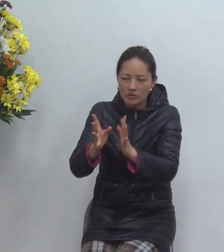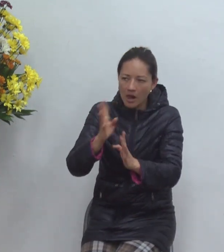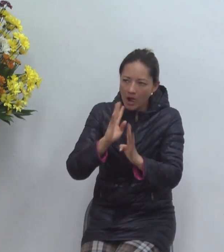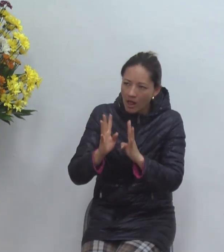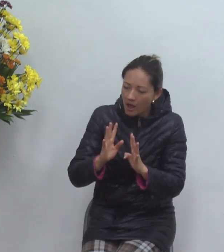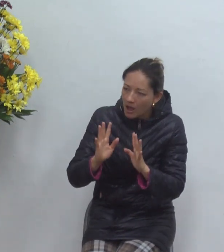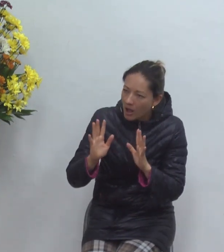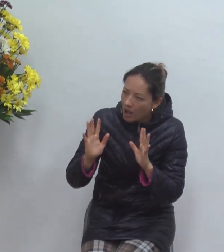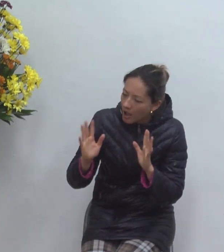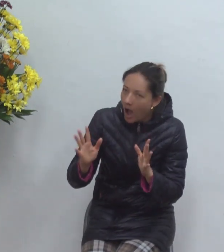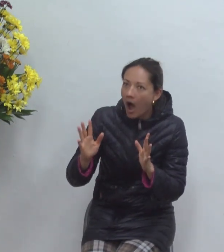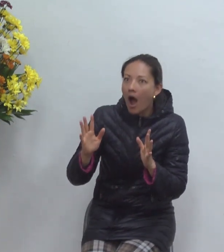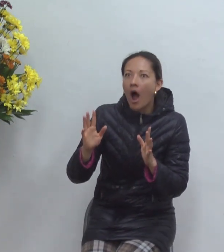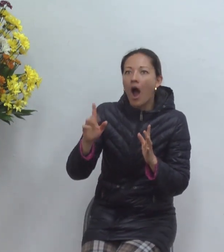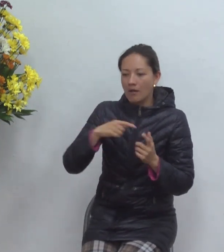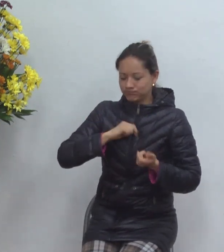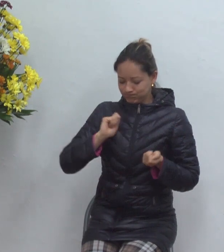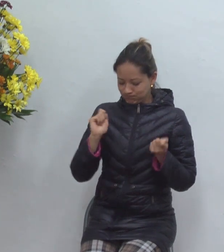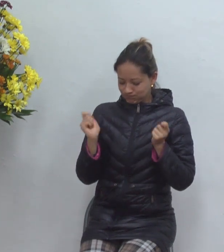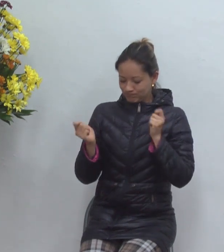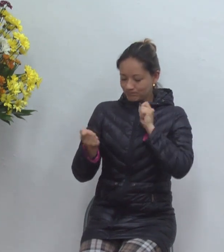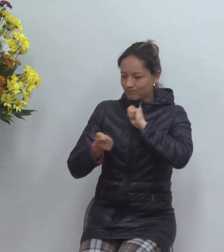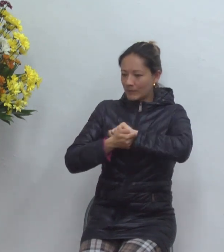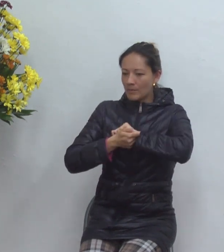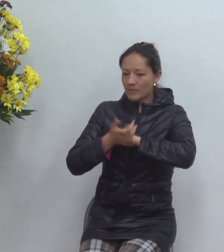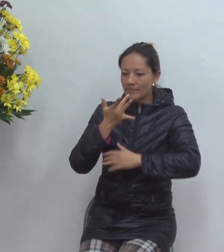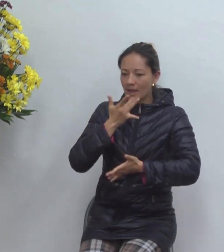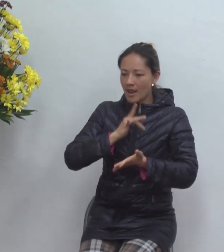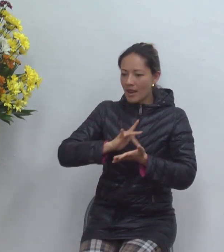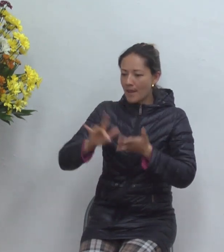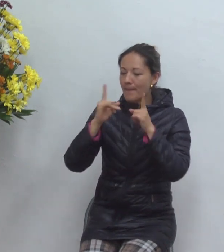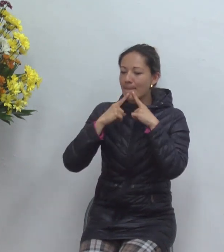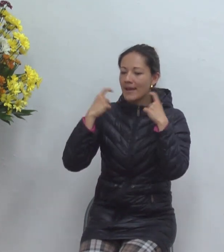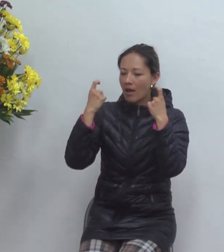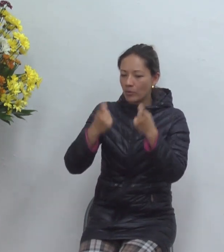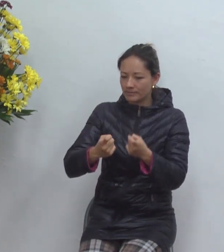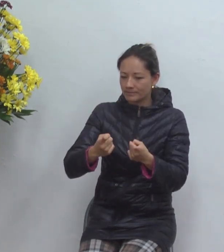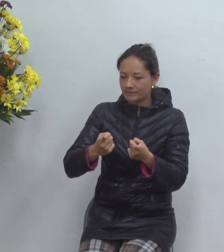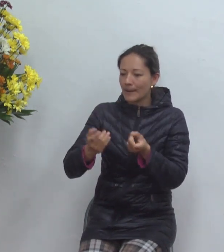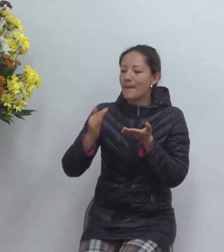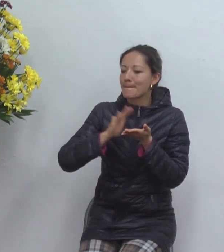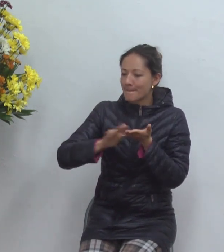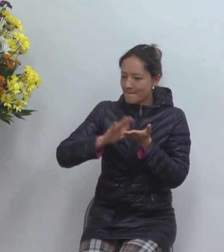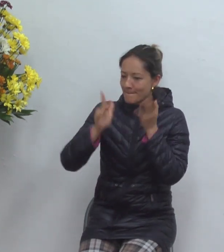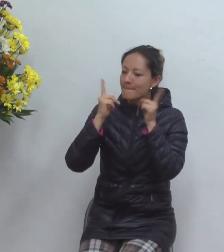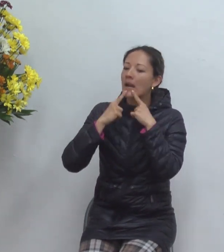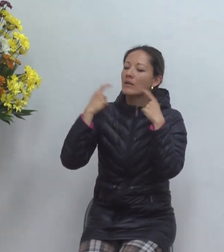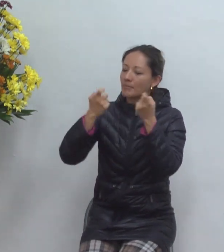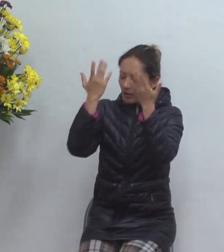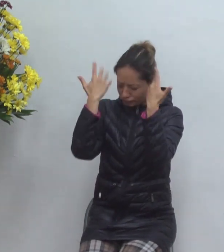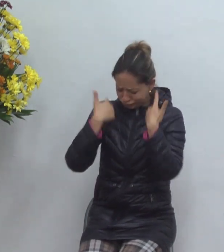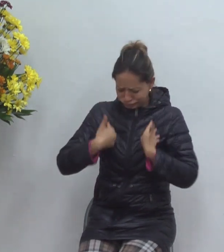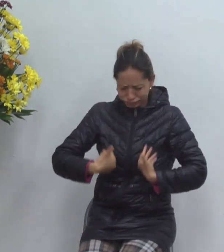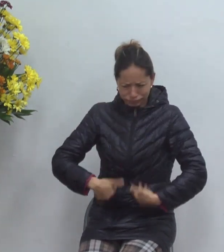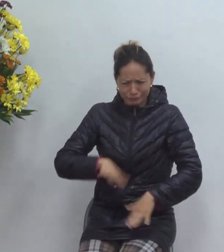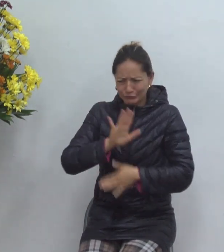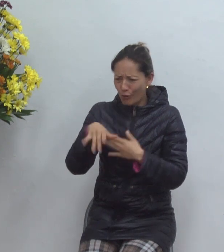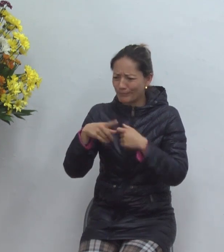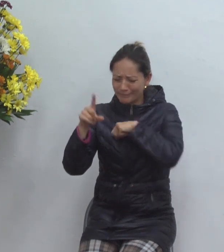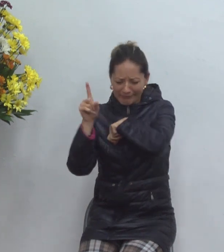el cordero de Dios que les quita el pecado que los perdona que les quita toda toda condenación que les